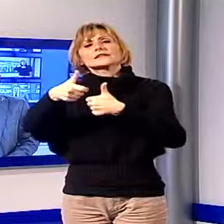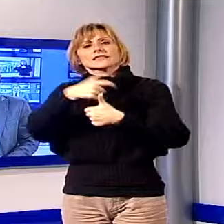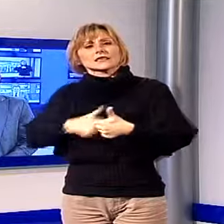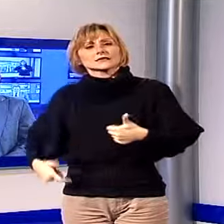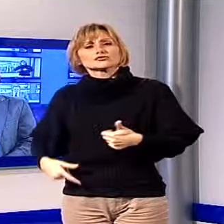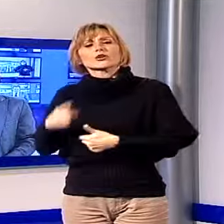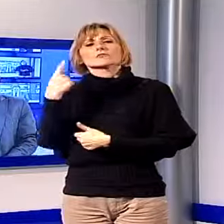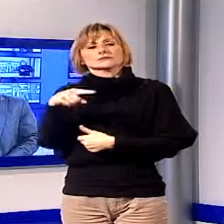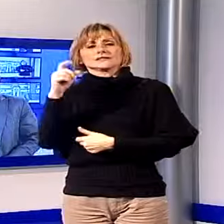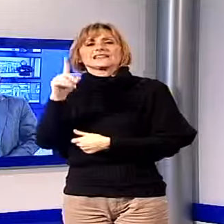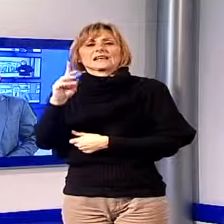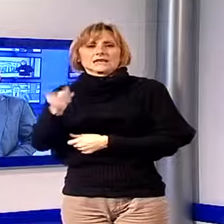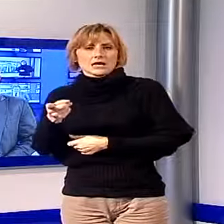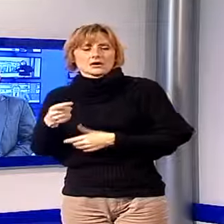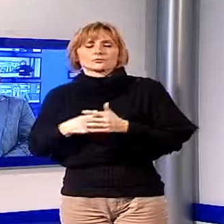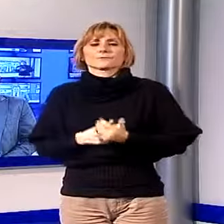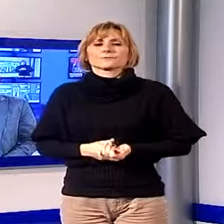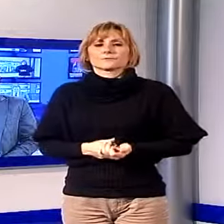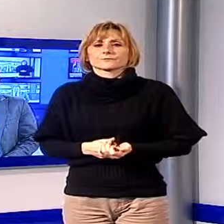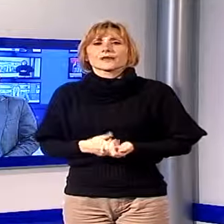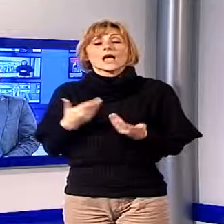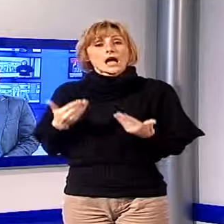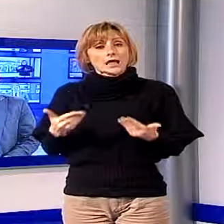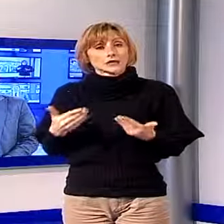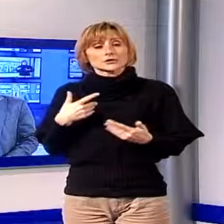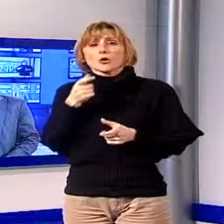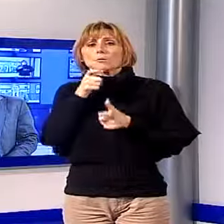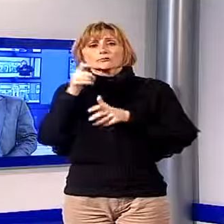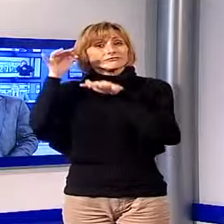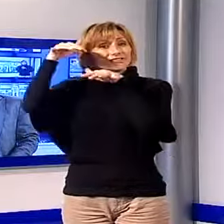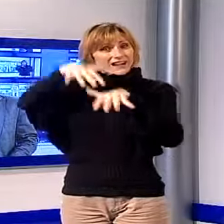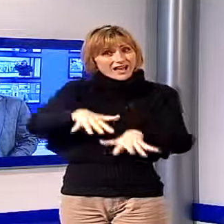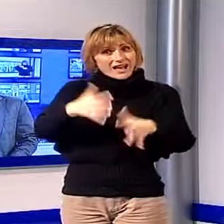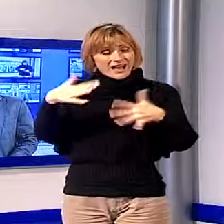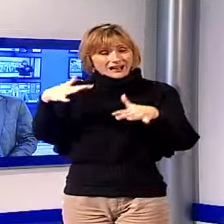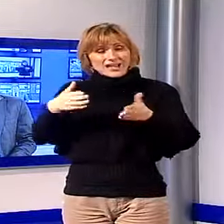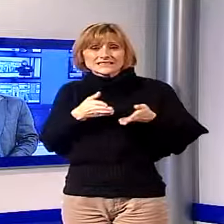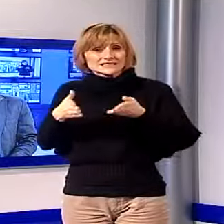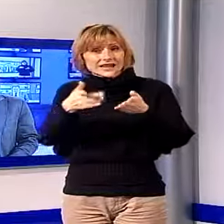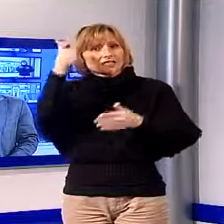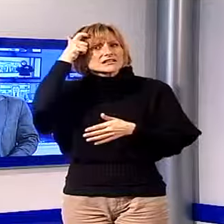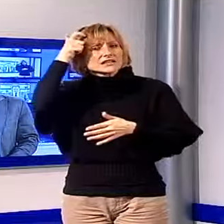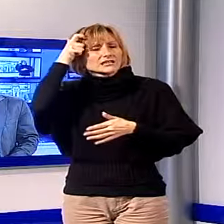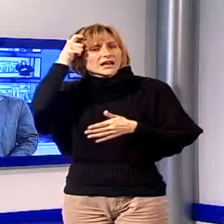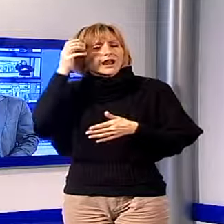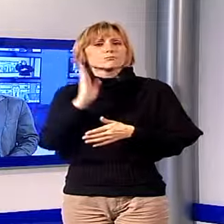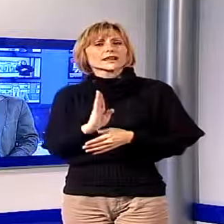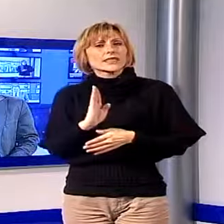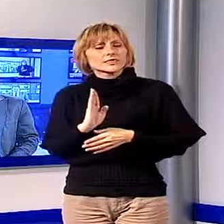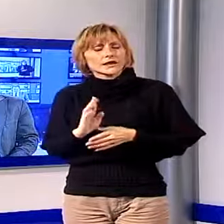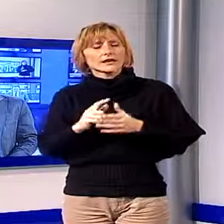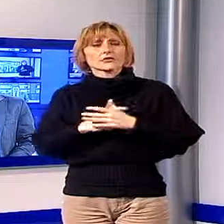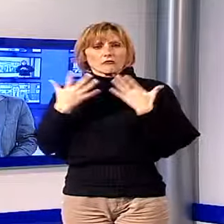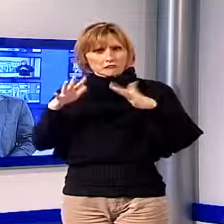del Ghingaro. E adesso veniamo alla frana che si è verificata sulla strada statale del Brennero,